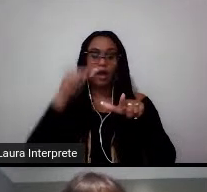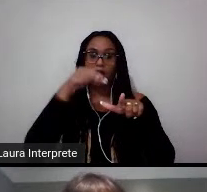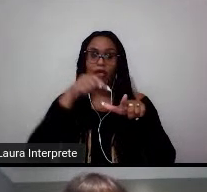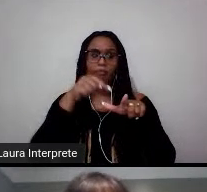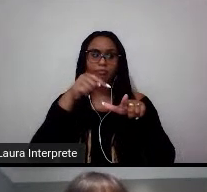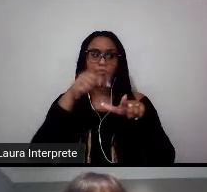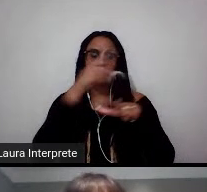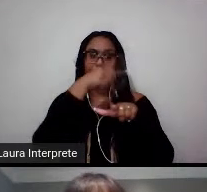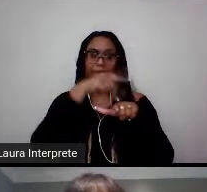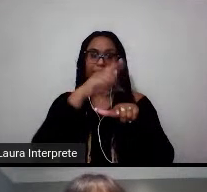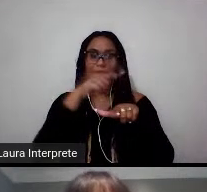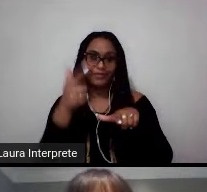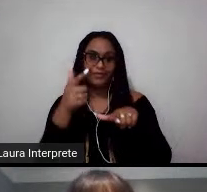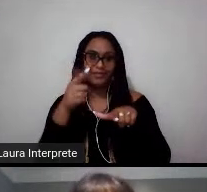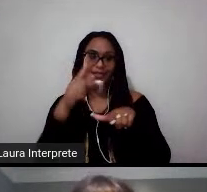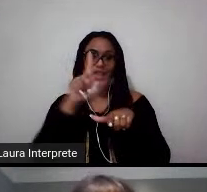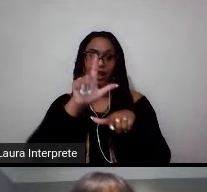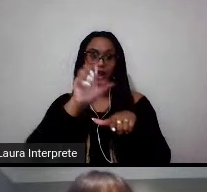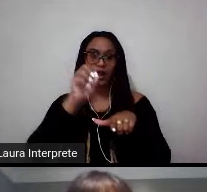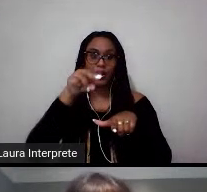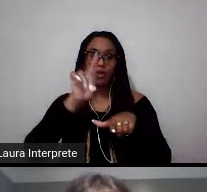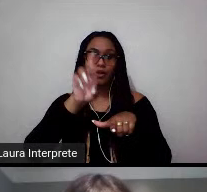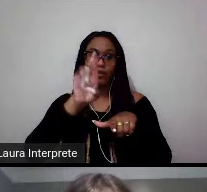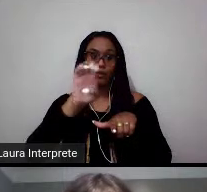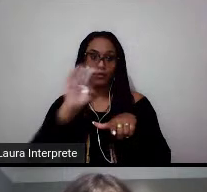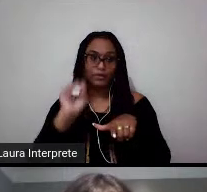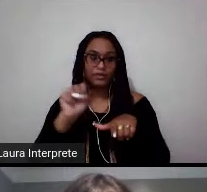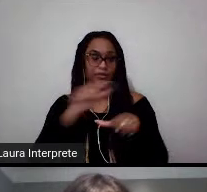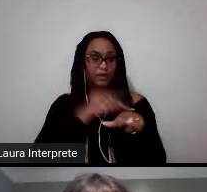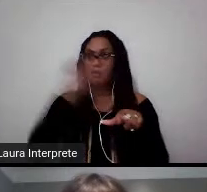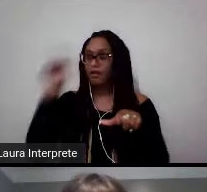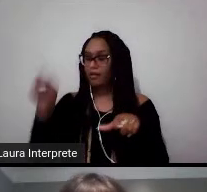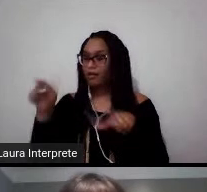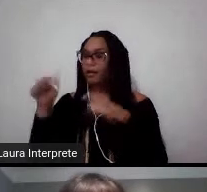em Londres, eles vão pagar uma passagem para você ir e voltar de Londres.